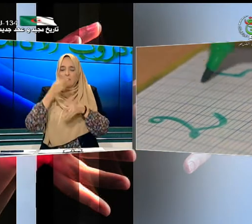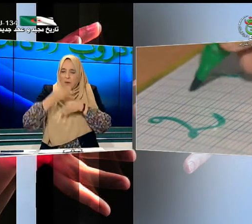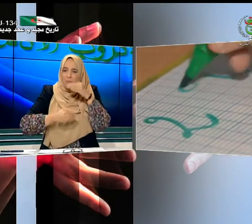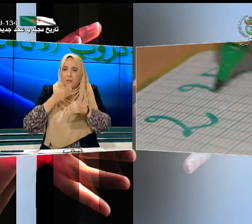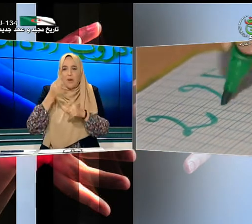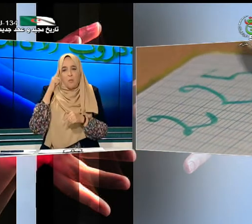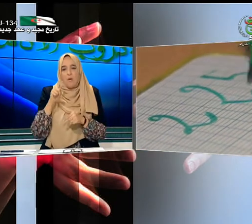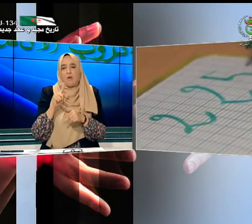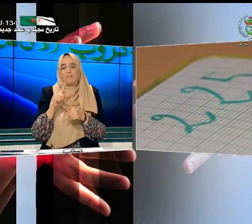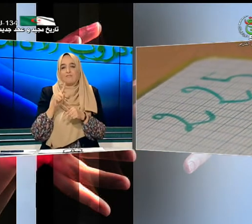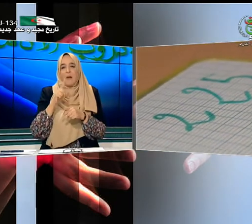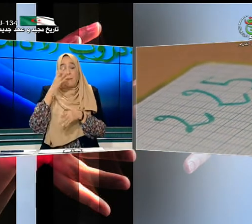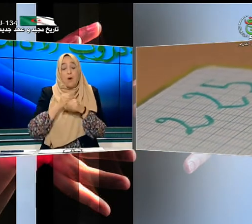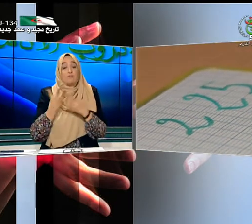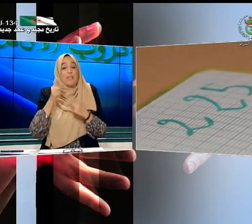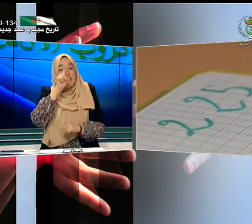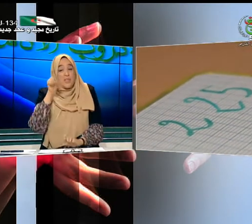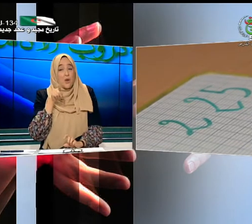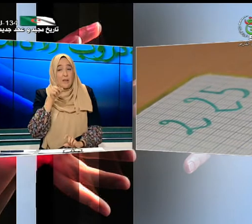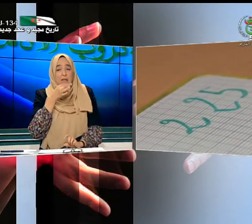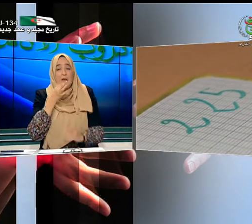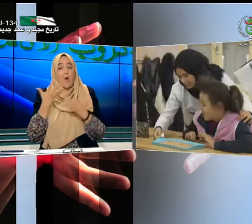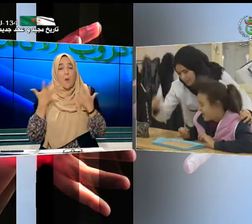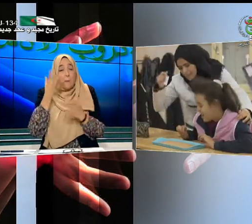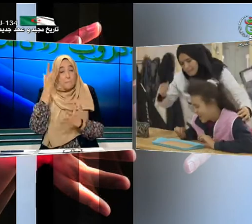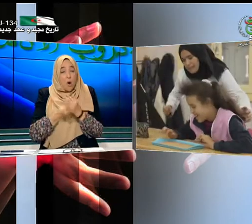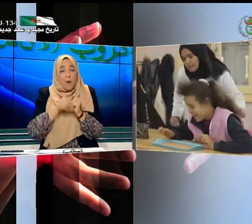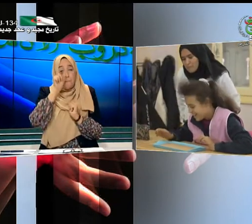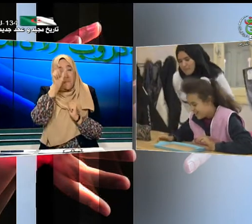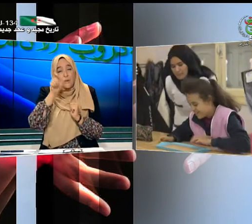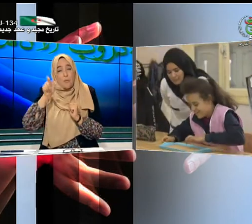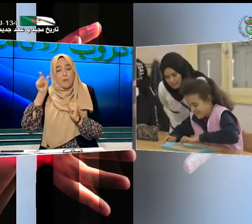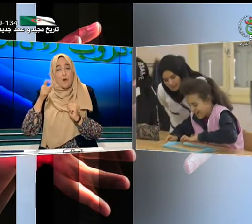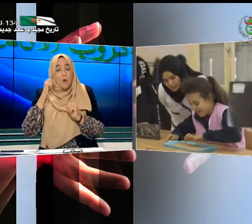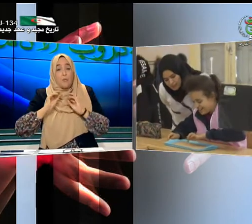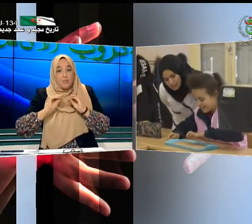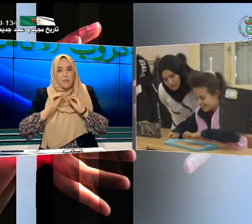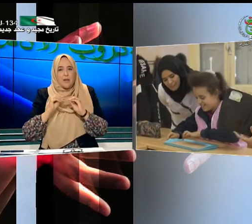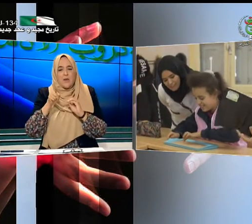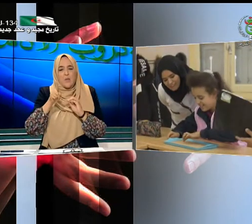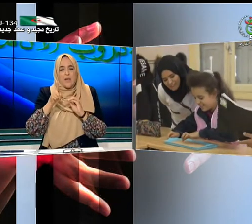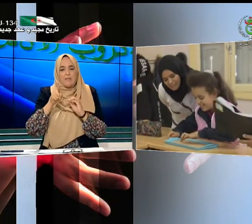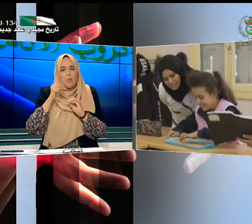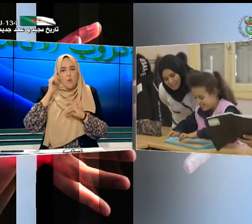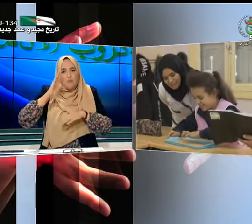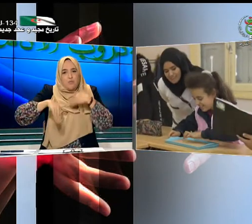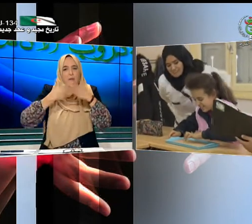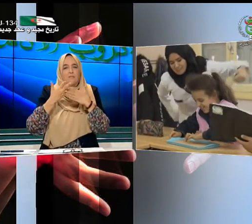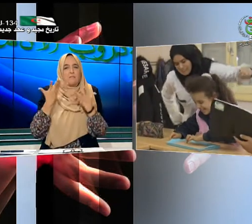فيترى ما مدى تأثير غياب هذه العوامل على بيئة الطفل الأصم وتحصيله الدراسي